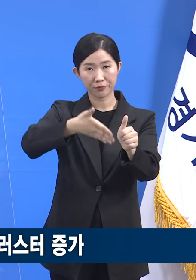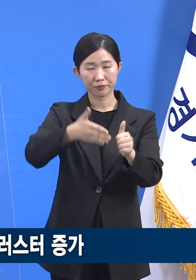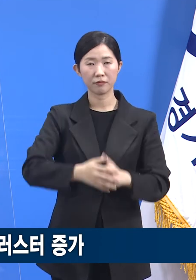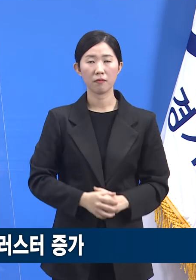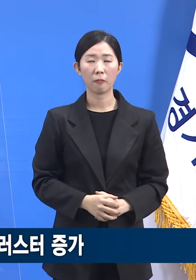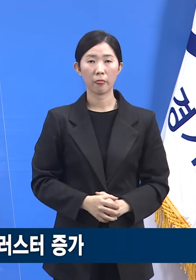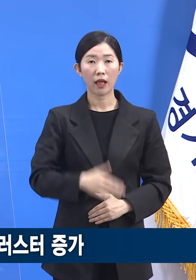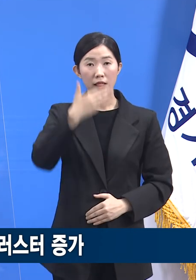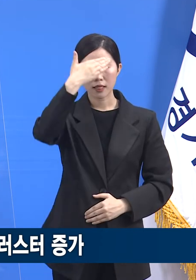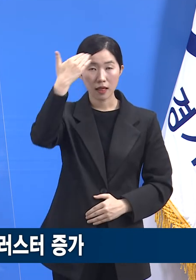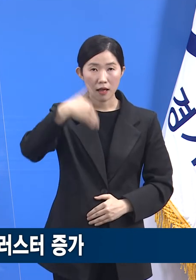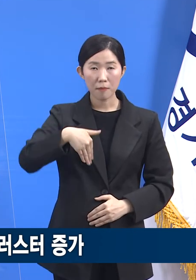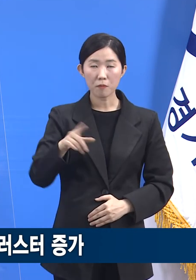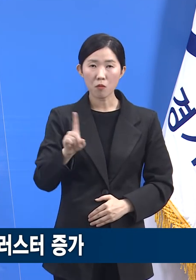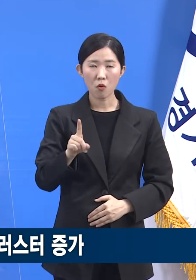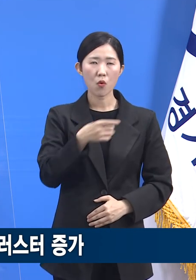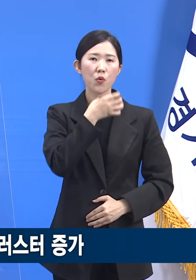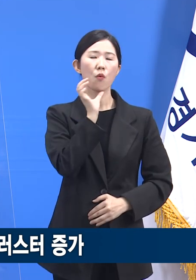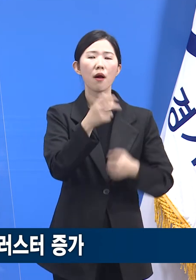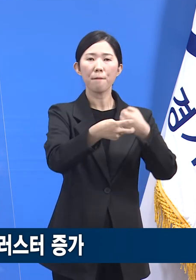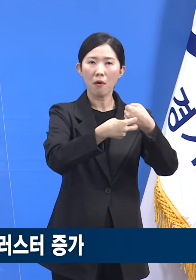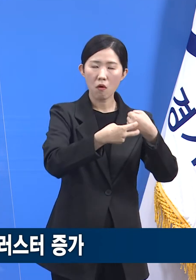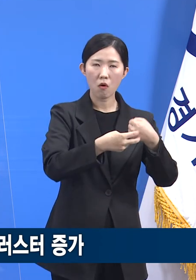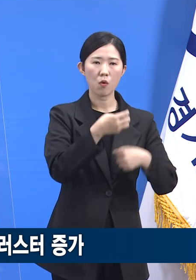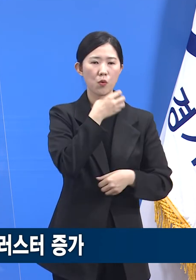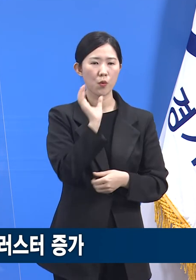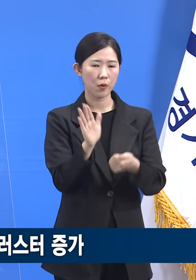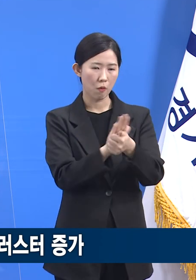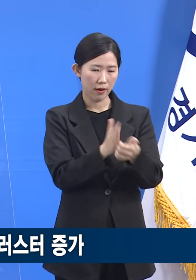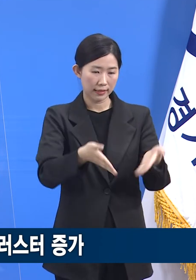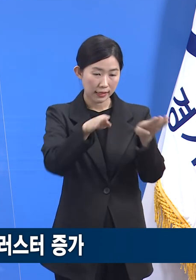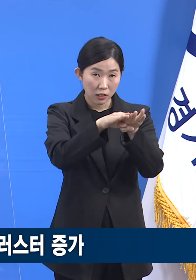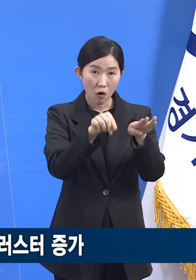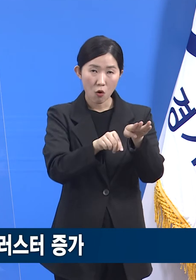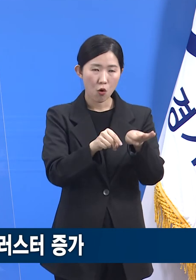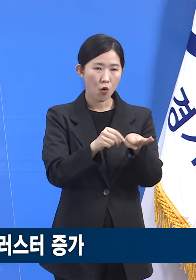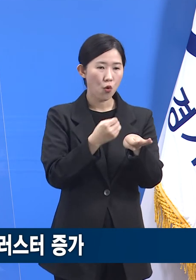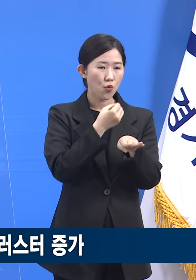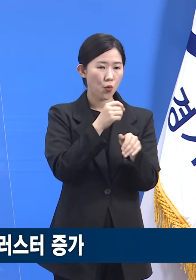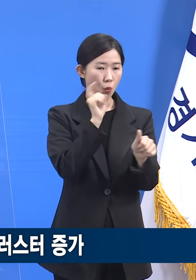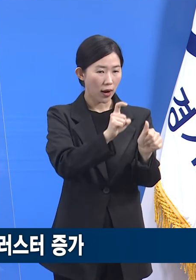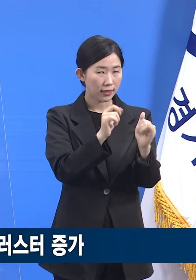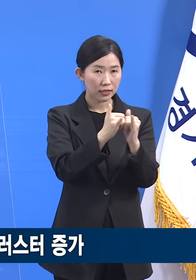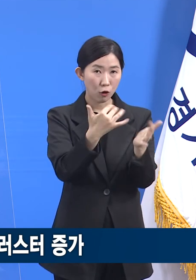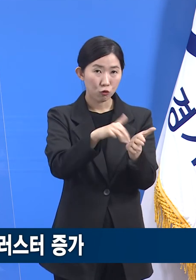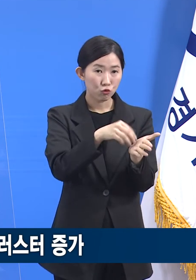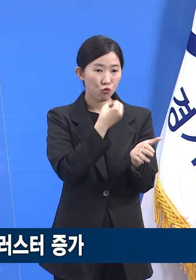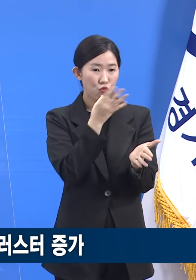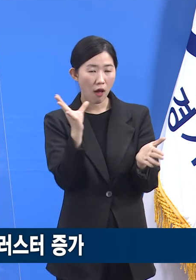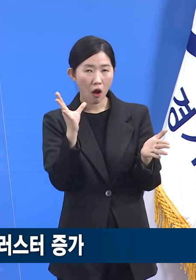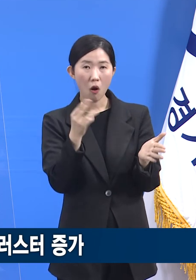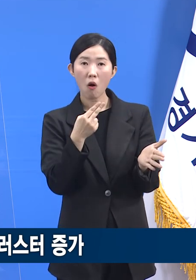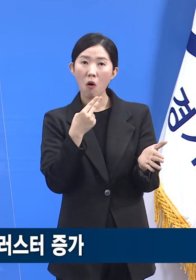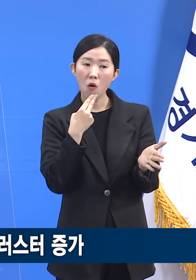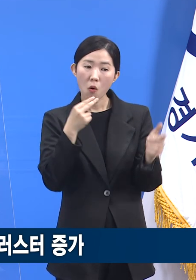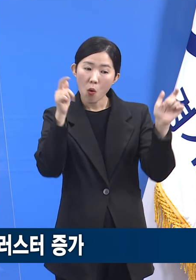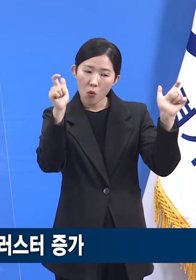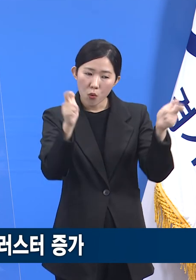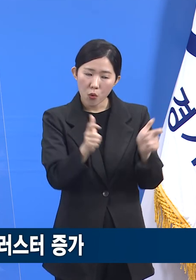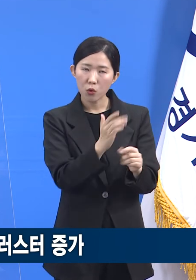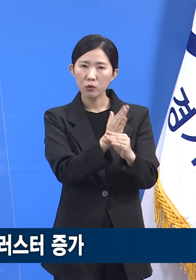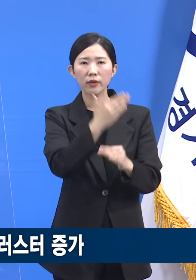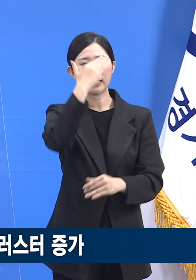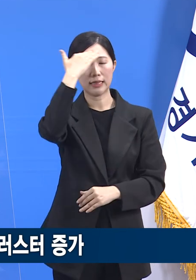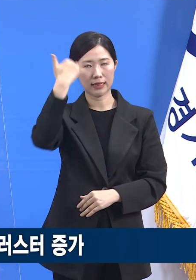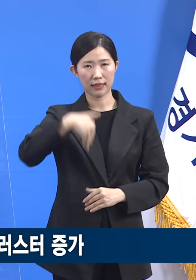요양병원과 노인 요양시설 등의 대규모 유행은 줄어든 현상을 발견한다는 점입니다. 감염 취약시설의